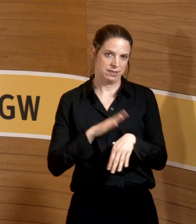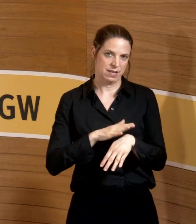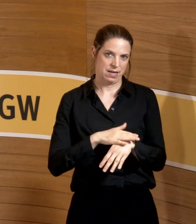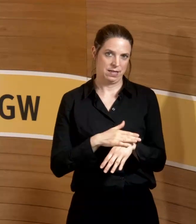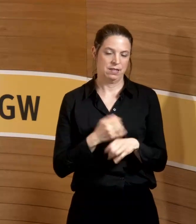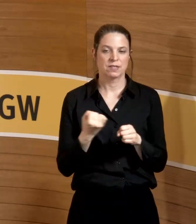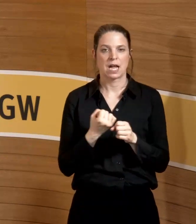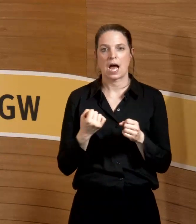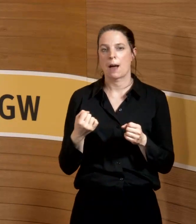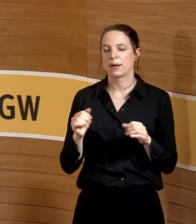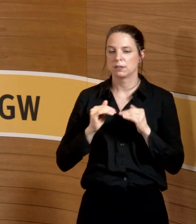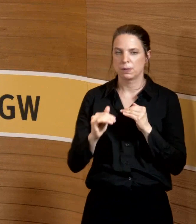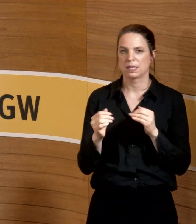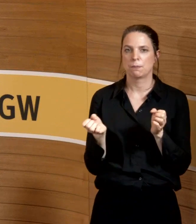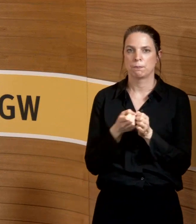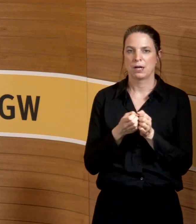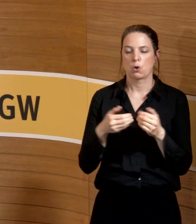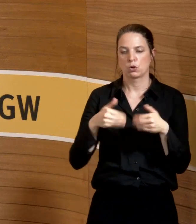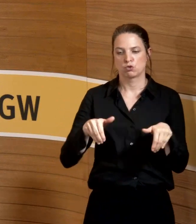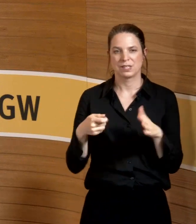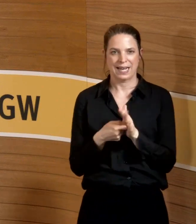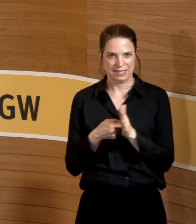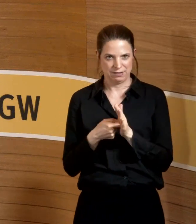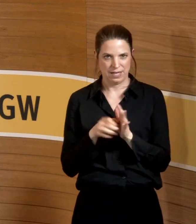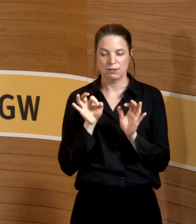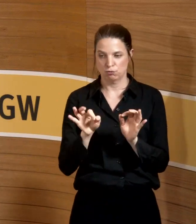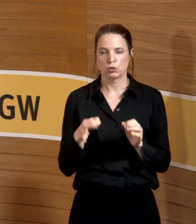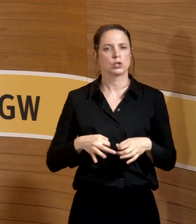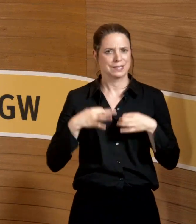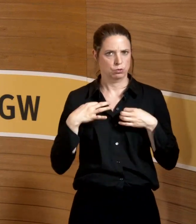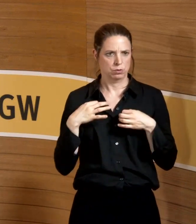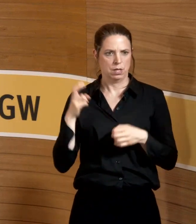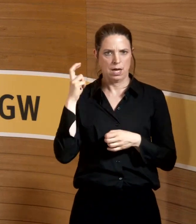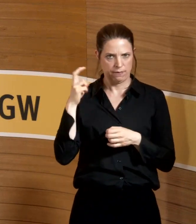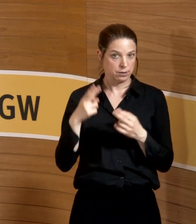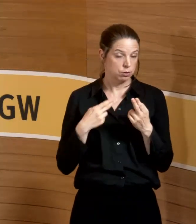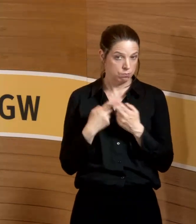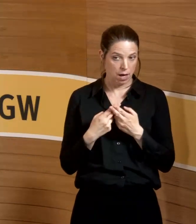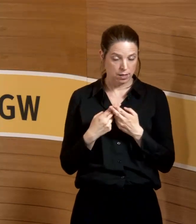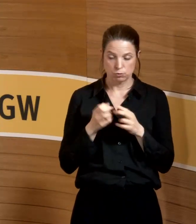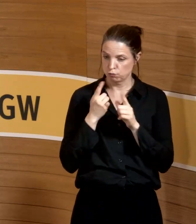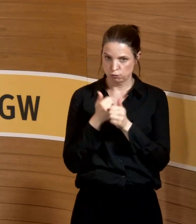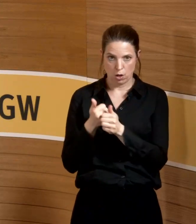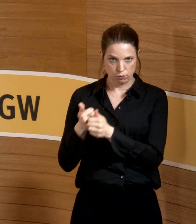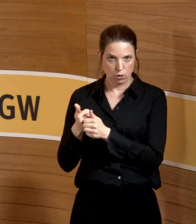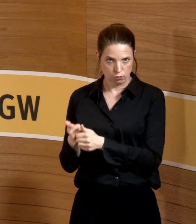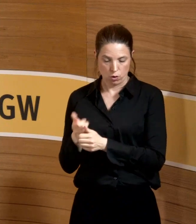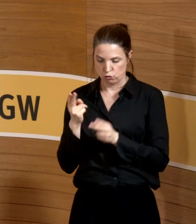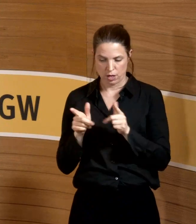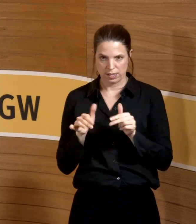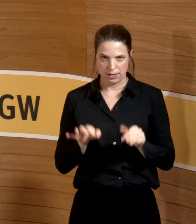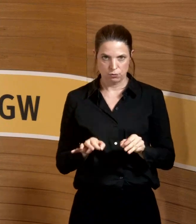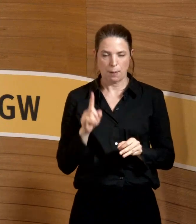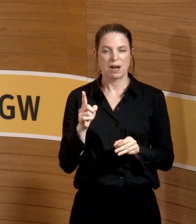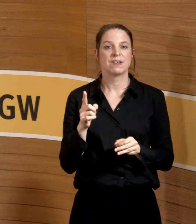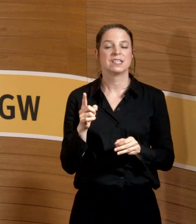alle Arbeitsplatz und biologischen Grenzwerte einhalte, die für den gesunden Erwachsenen zulässig sind und auch keine Schäden machen. Aber wenn